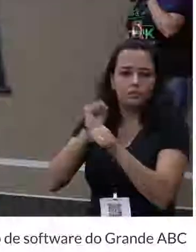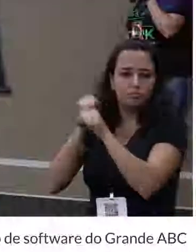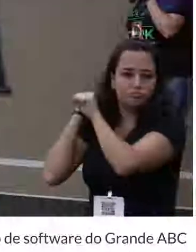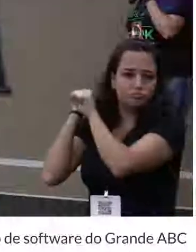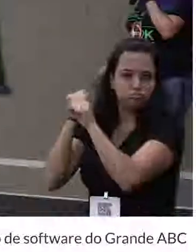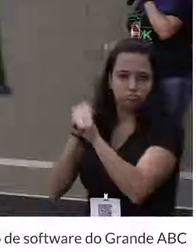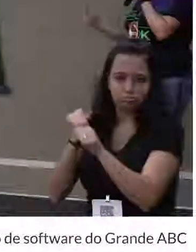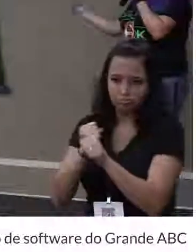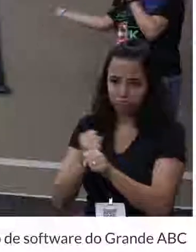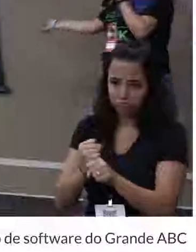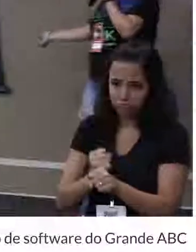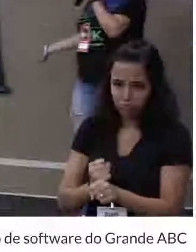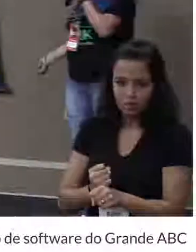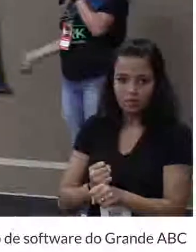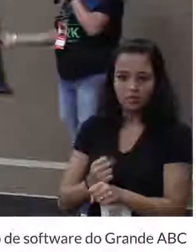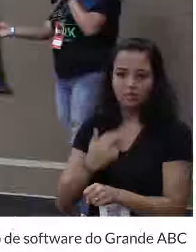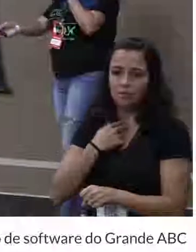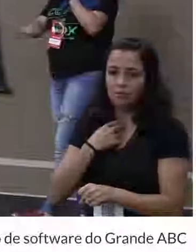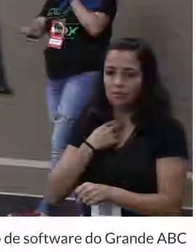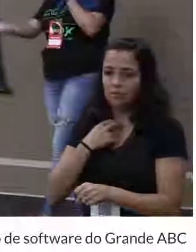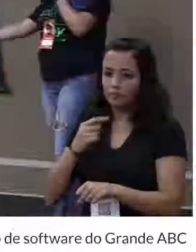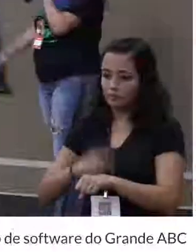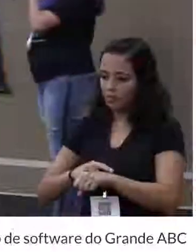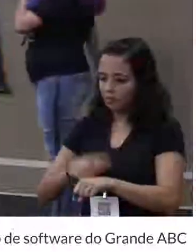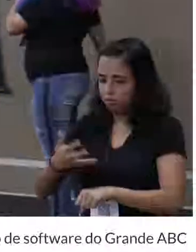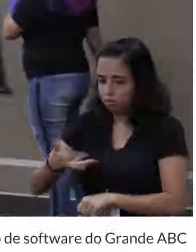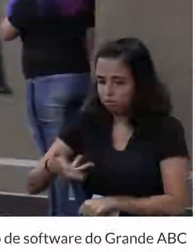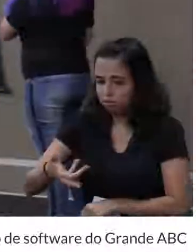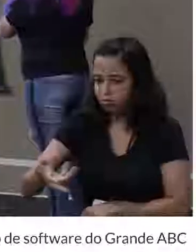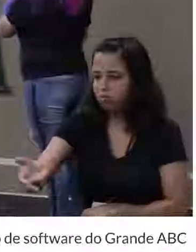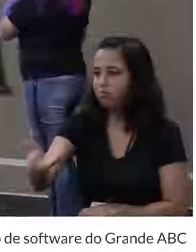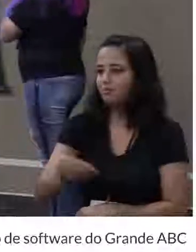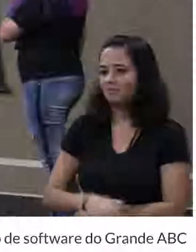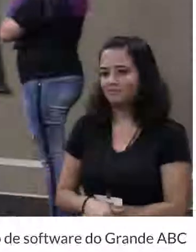gente não pode, né? Porque o tempo passa e a gente fica para trás.